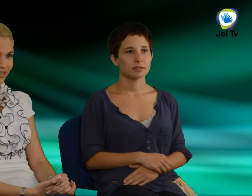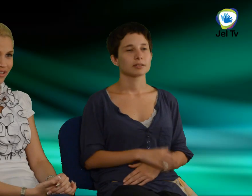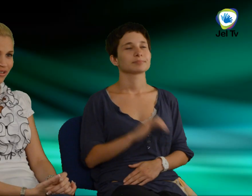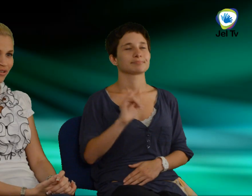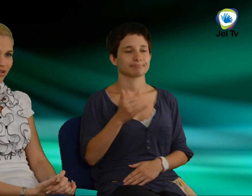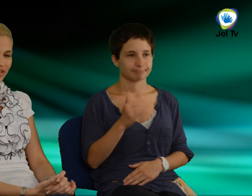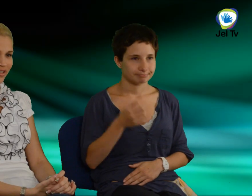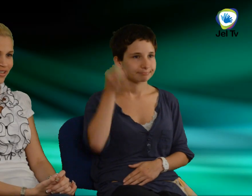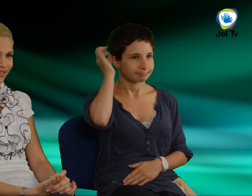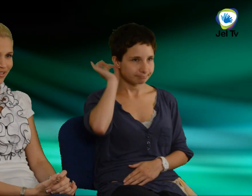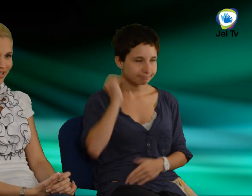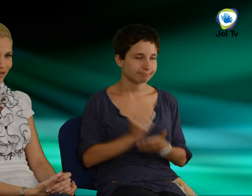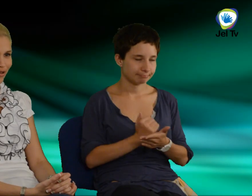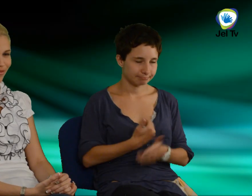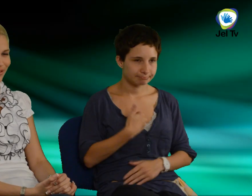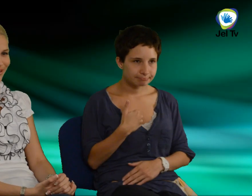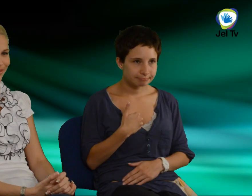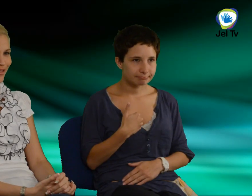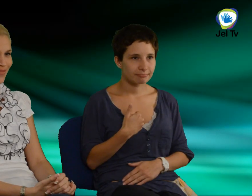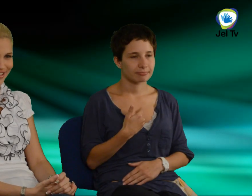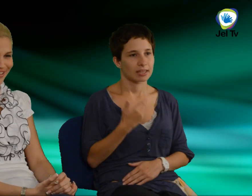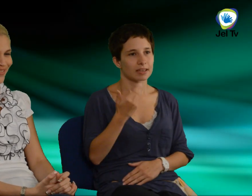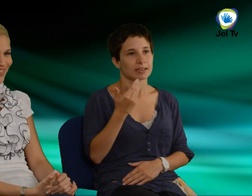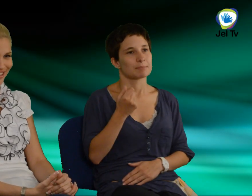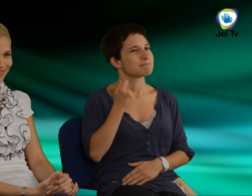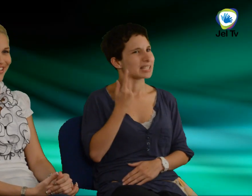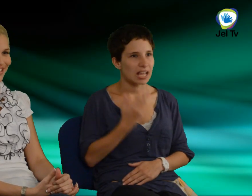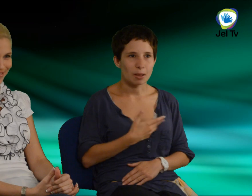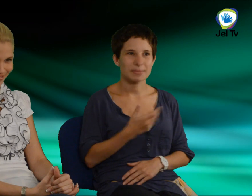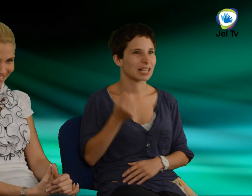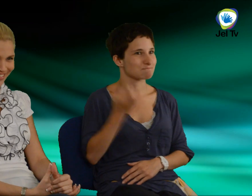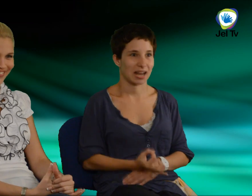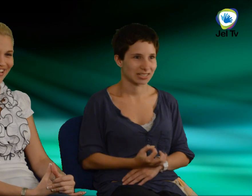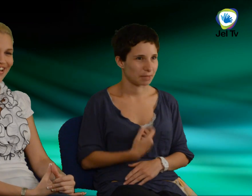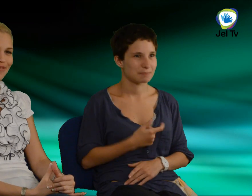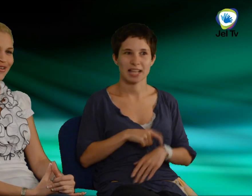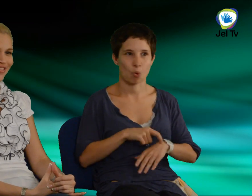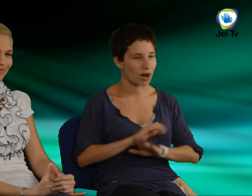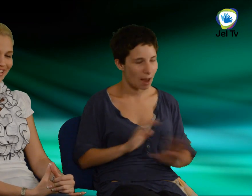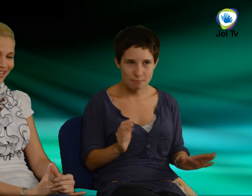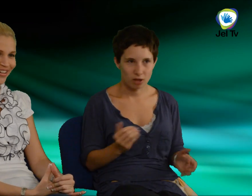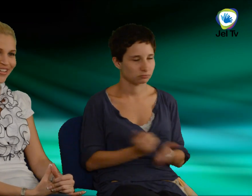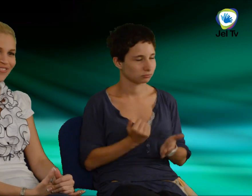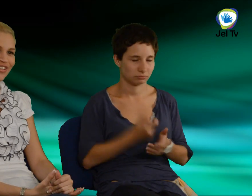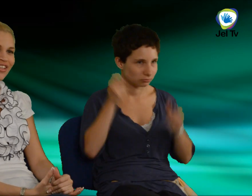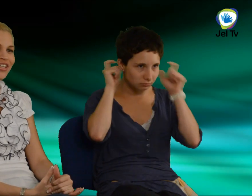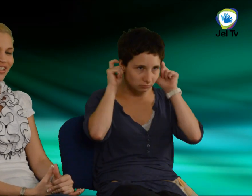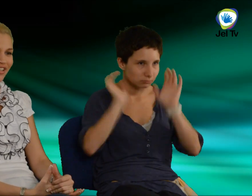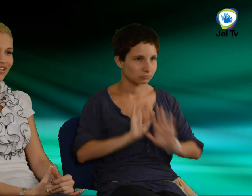Igen, hallókészüléket használok, ha mondhatom, az minden nap, minden percében, minden órájában, mindig rajtam van. Igen,